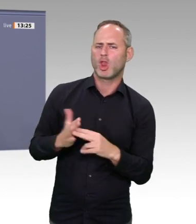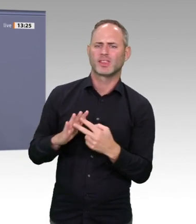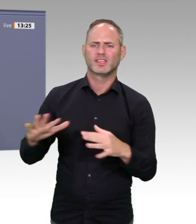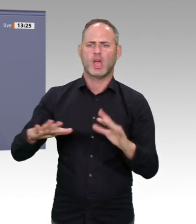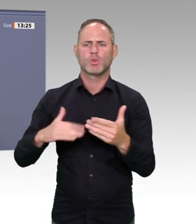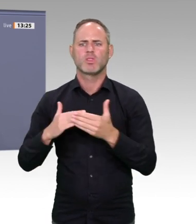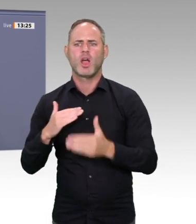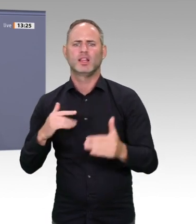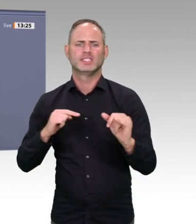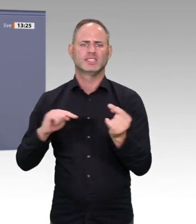anzupacken.